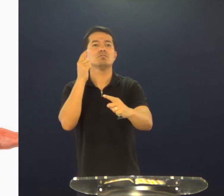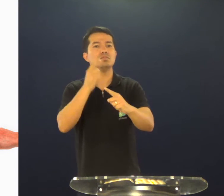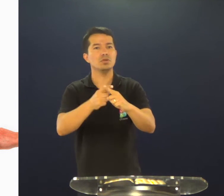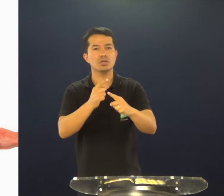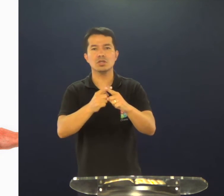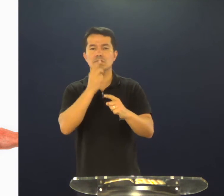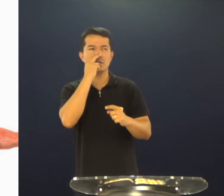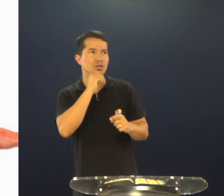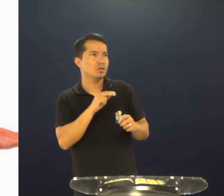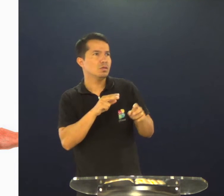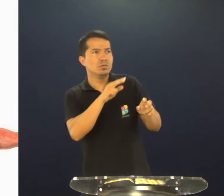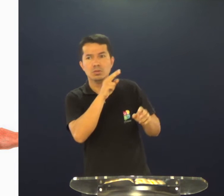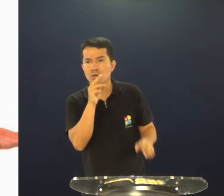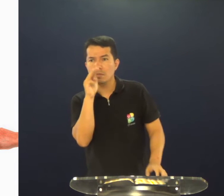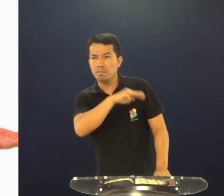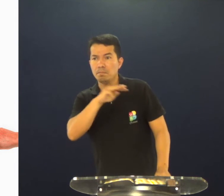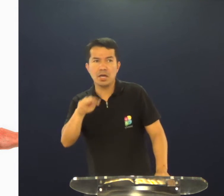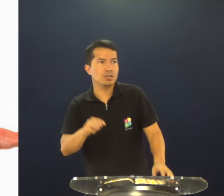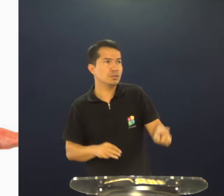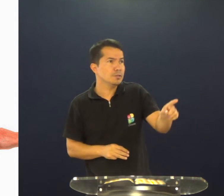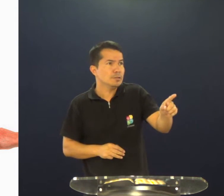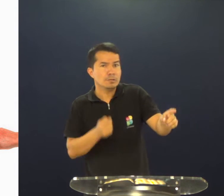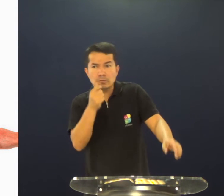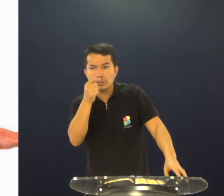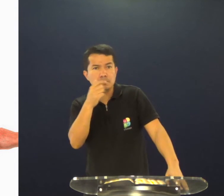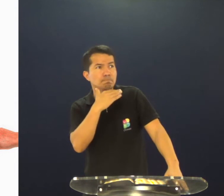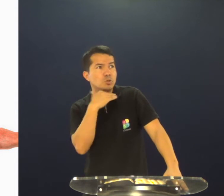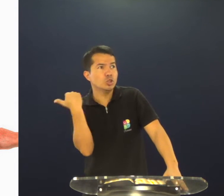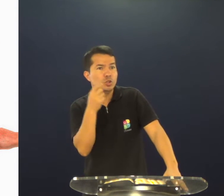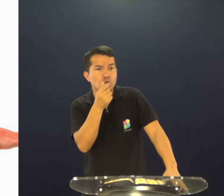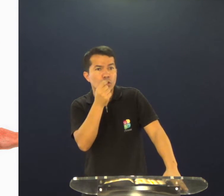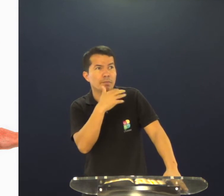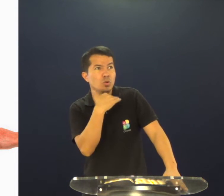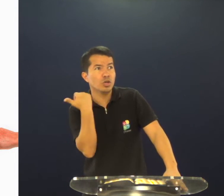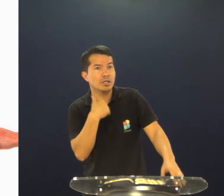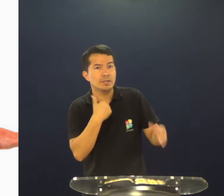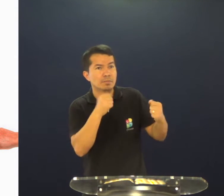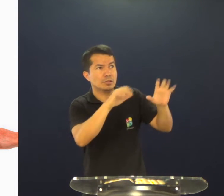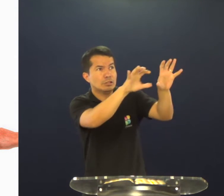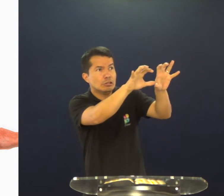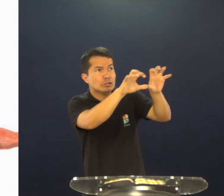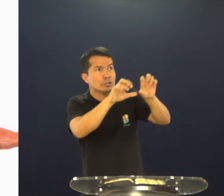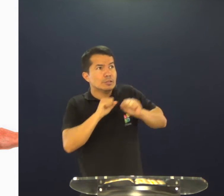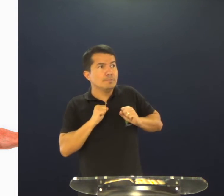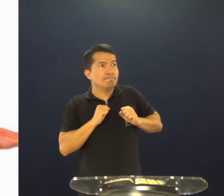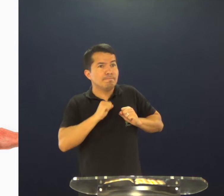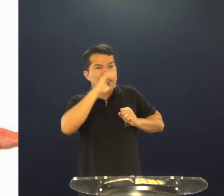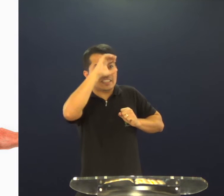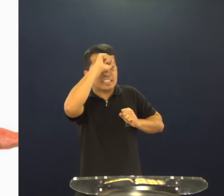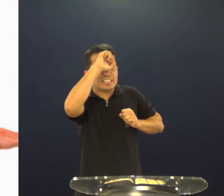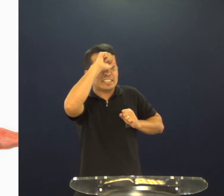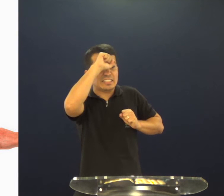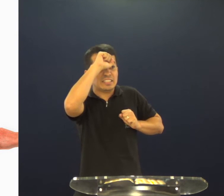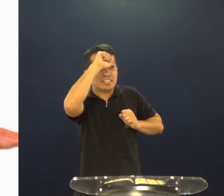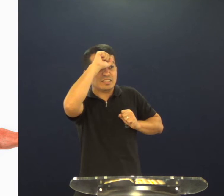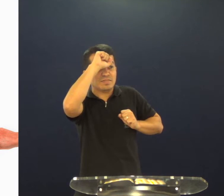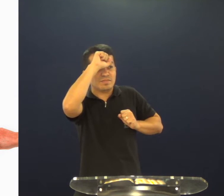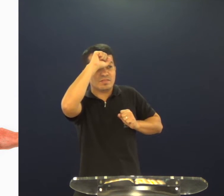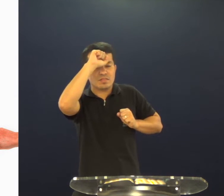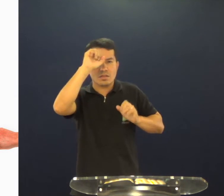junto com o seu mestre, porque ele ia aprendendo, ele ia apanhando aquilo que o seu